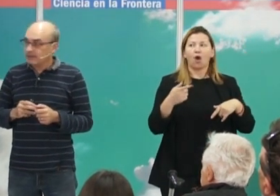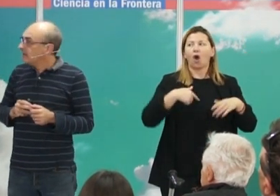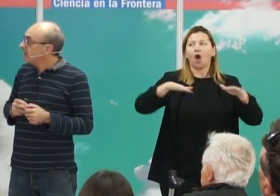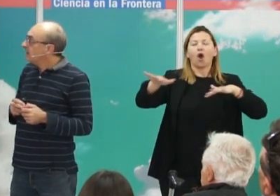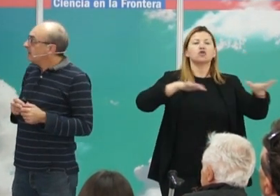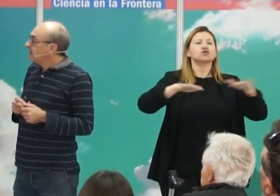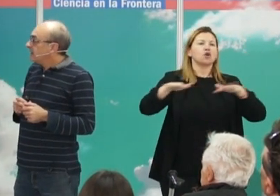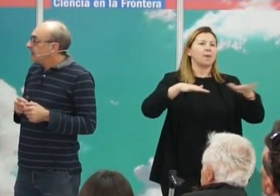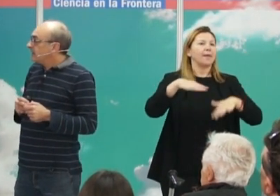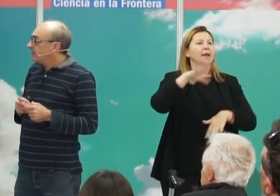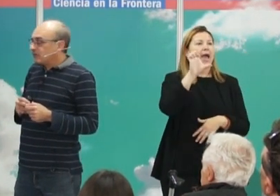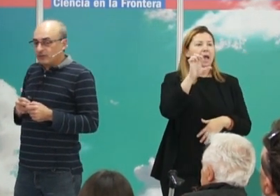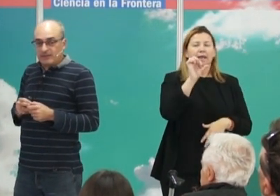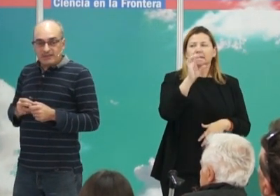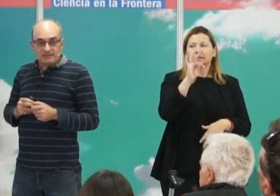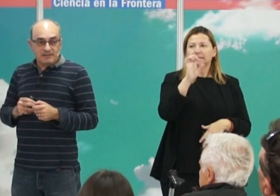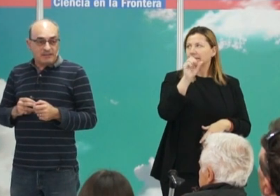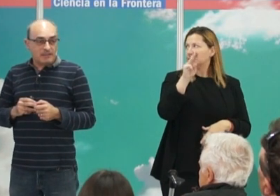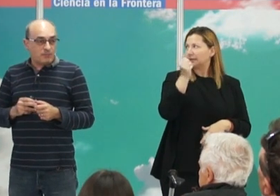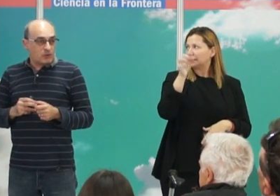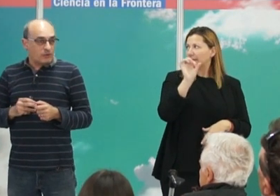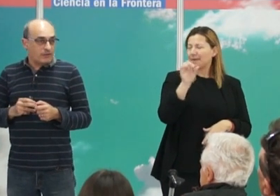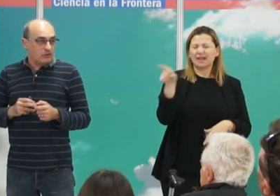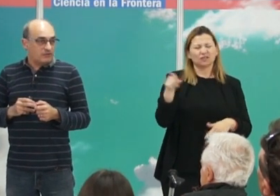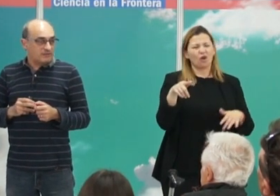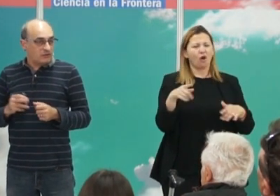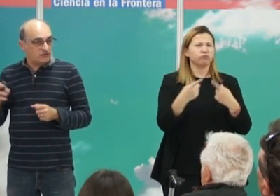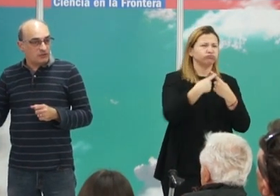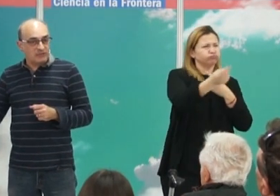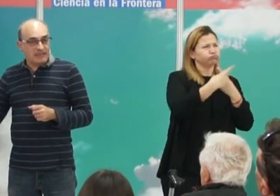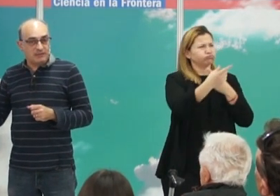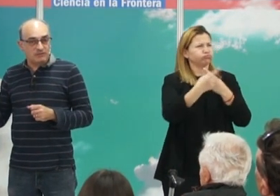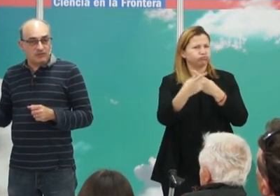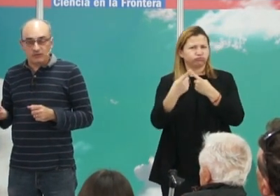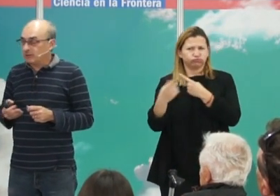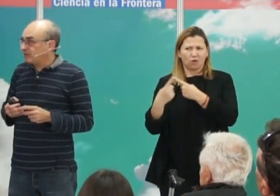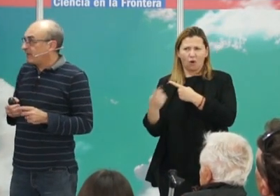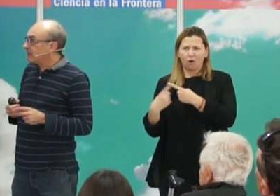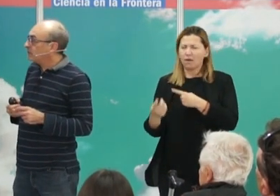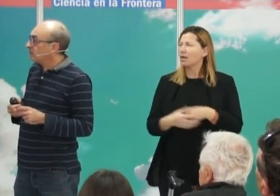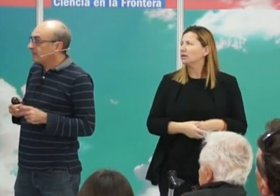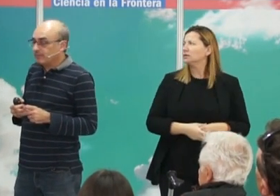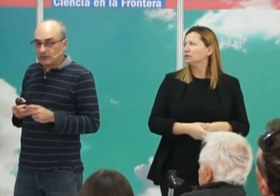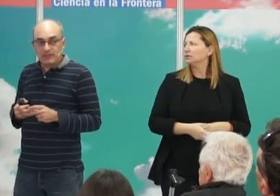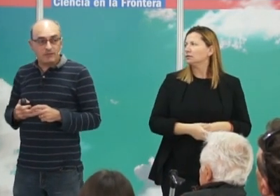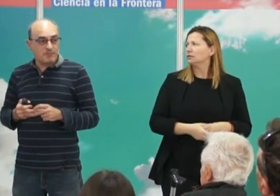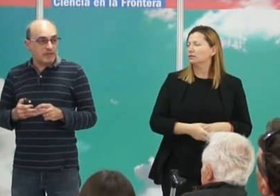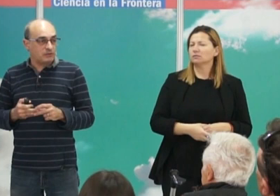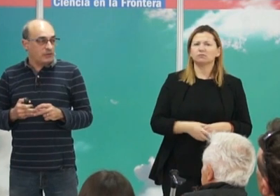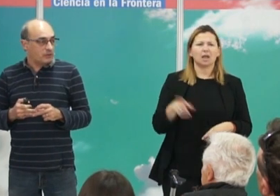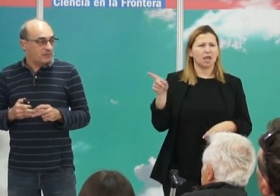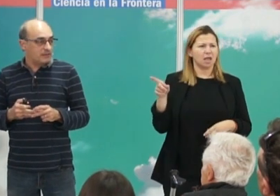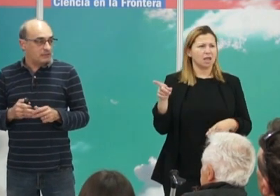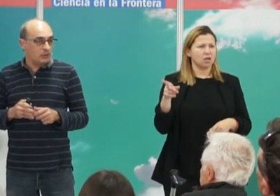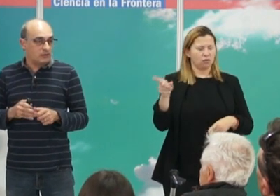años. Estos nómadas eran poco conocidos hasta los estudios genéticos en los últimos 10 años, pero tienen un